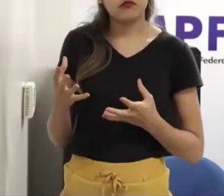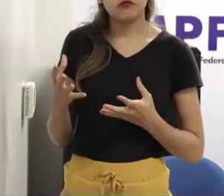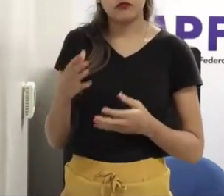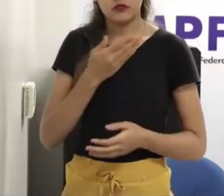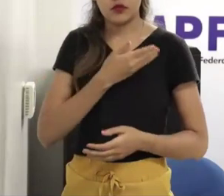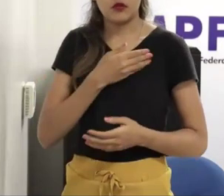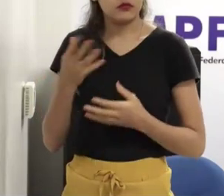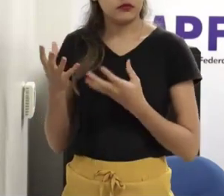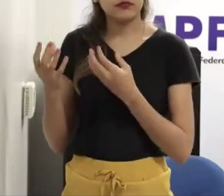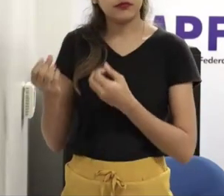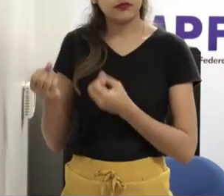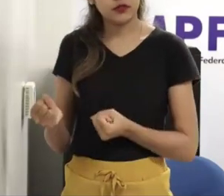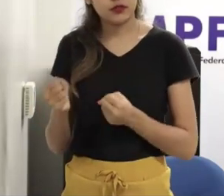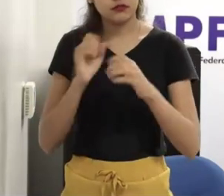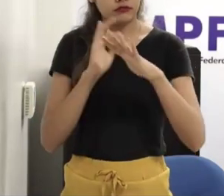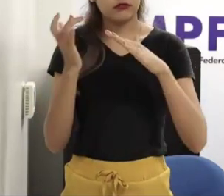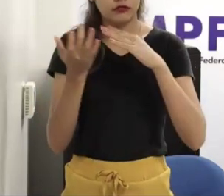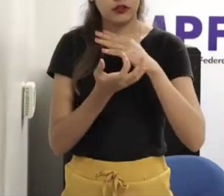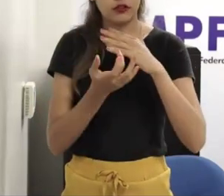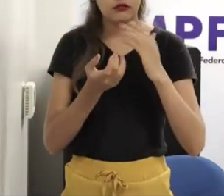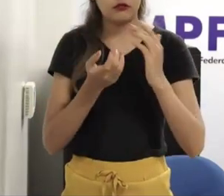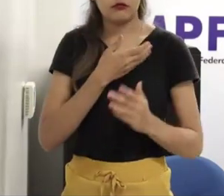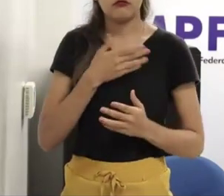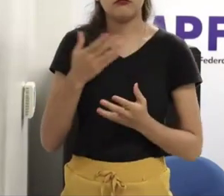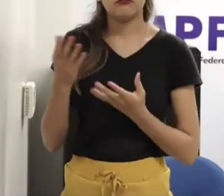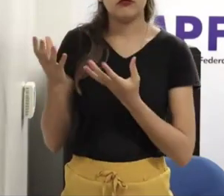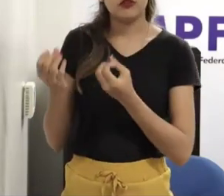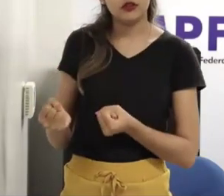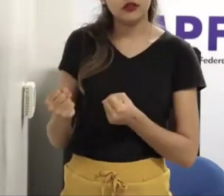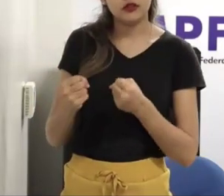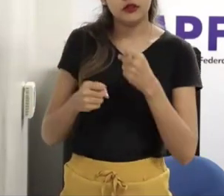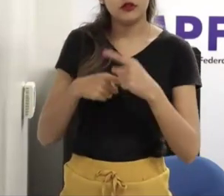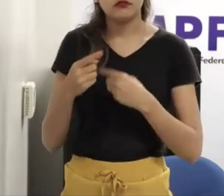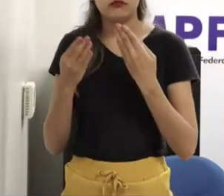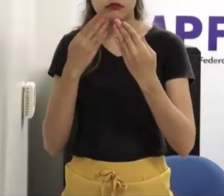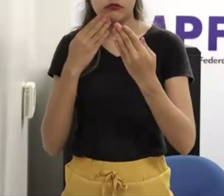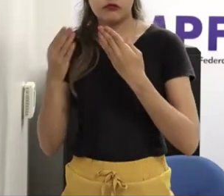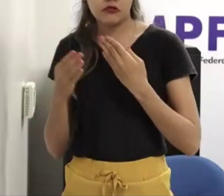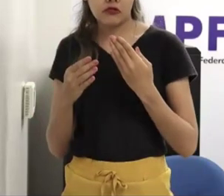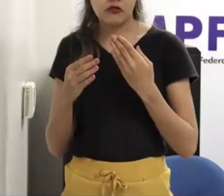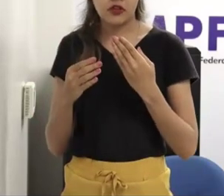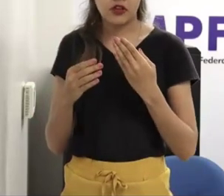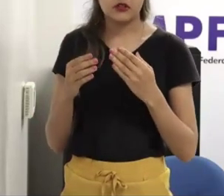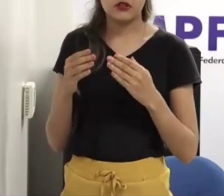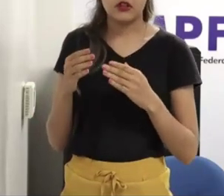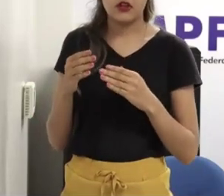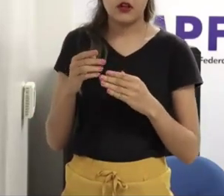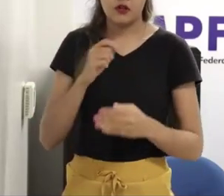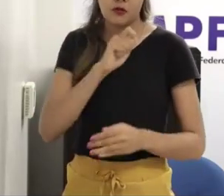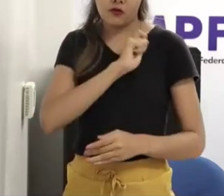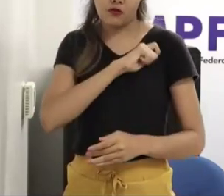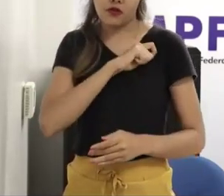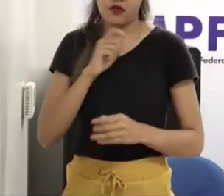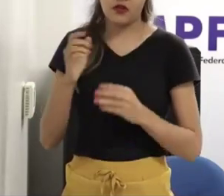é, conversa demais, entra em assuntos sexuais e manda um nude, né? E isso é uma interdição moral que a gente